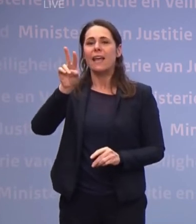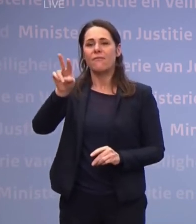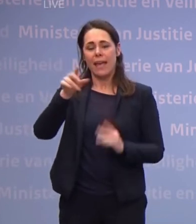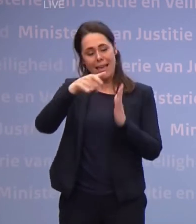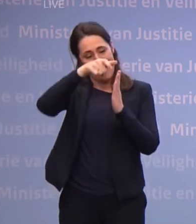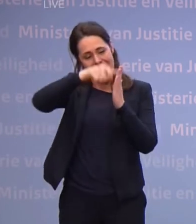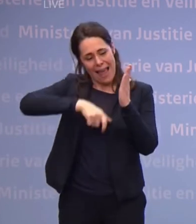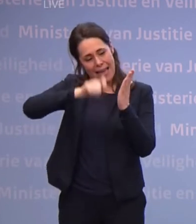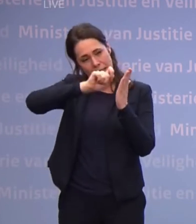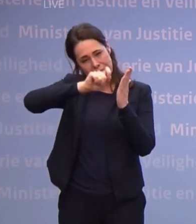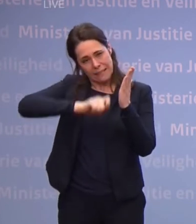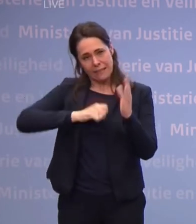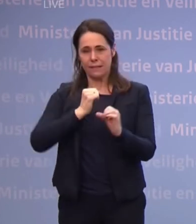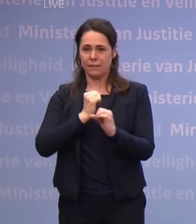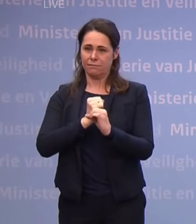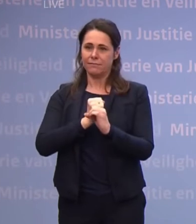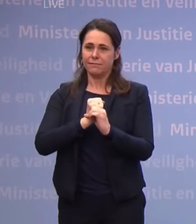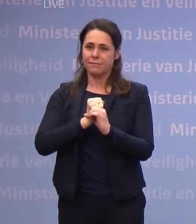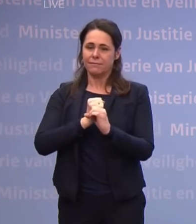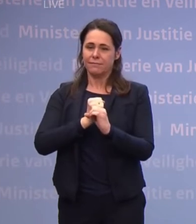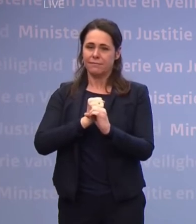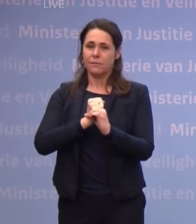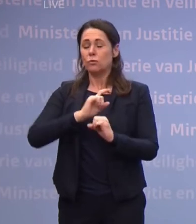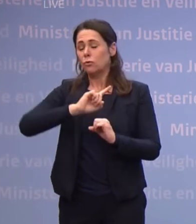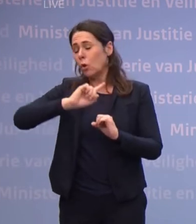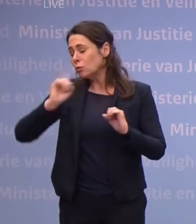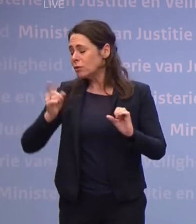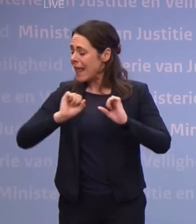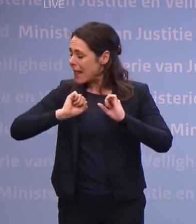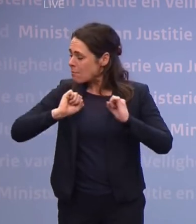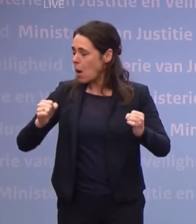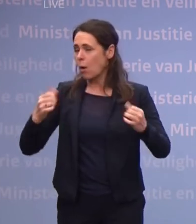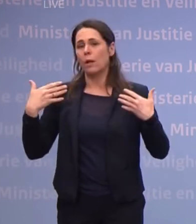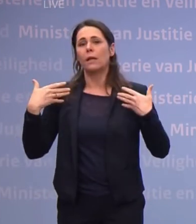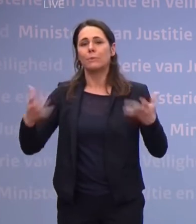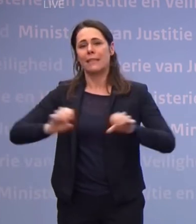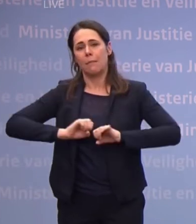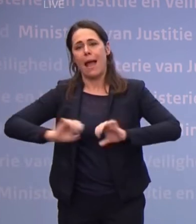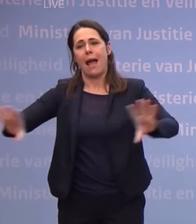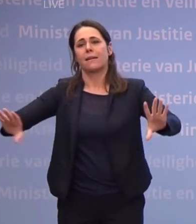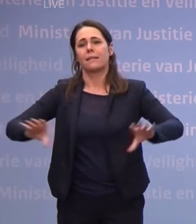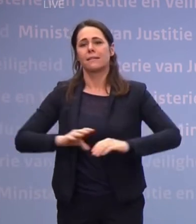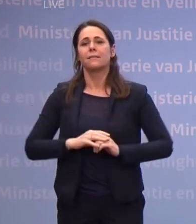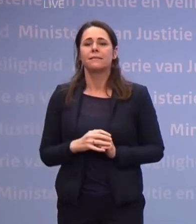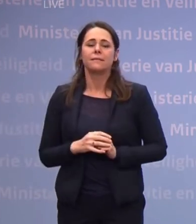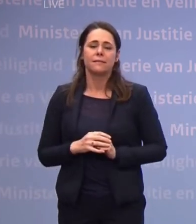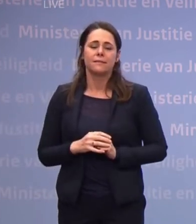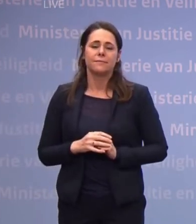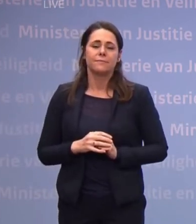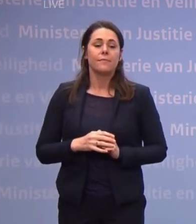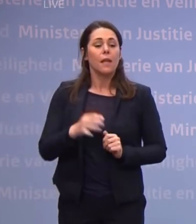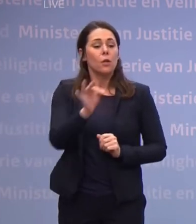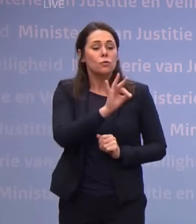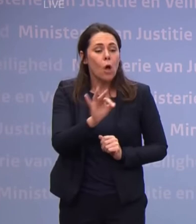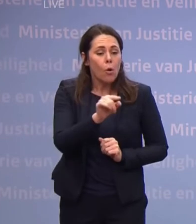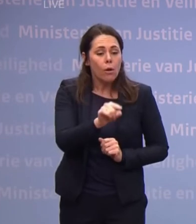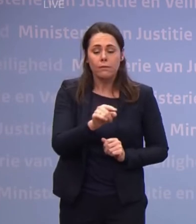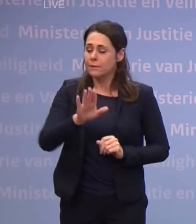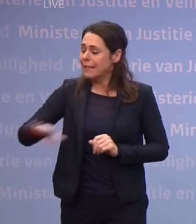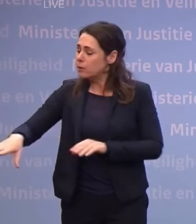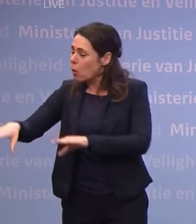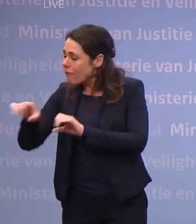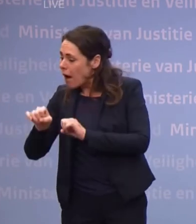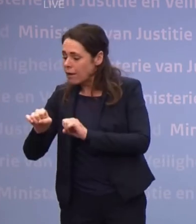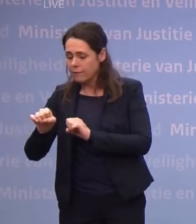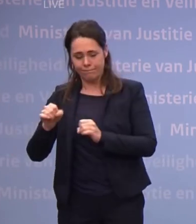opgesteld die zal ook zo snel als mogelijk beschikbaar komen en ook met de scholen en met de kinderopvang